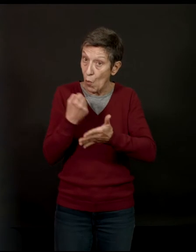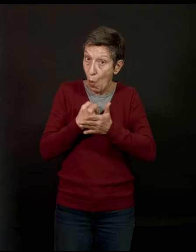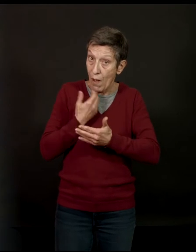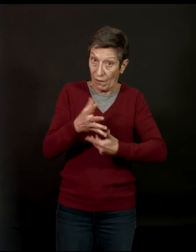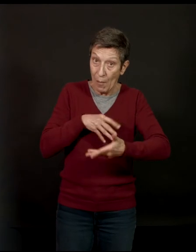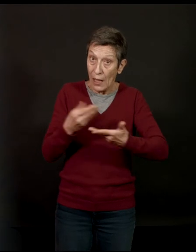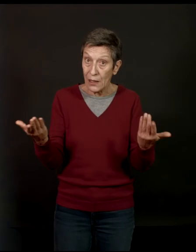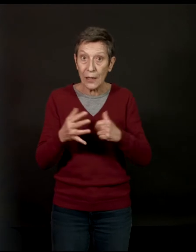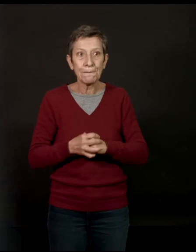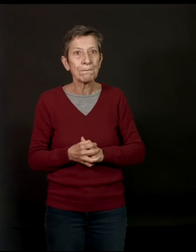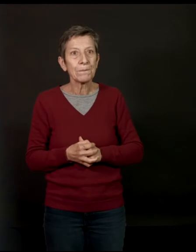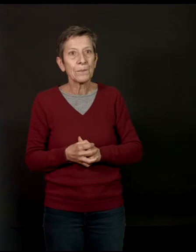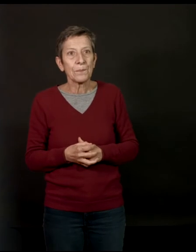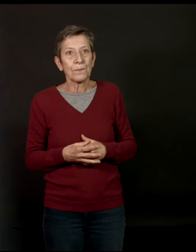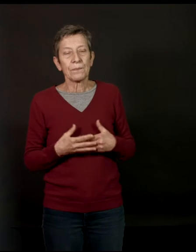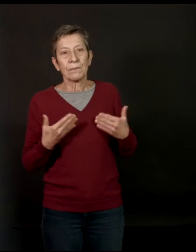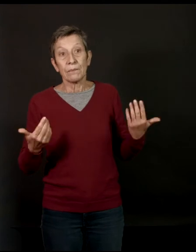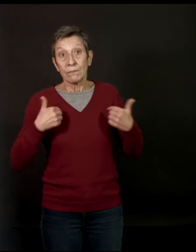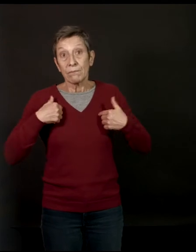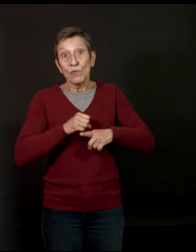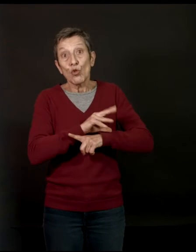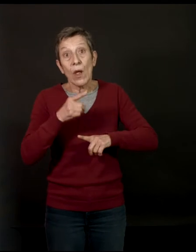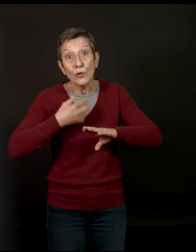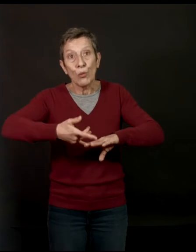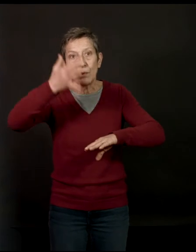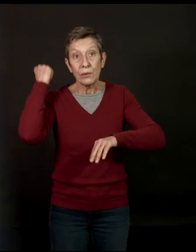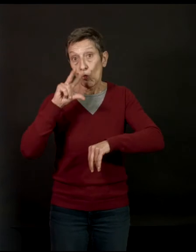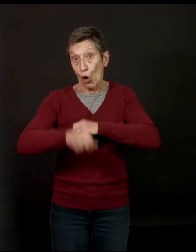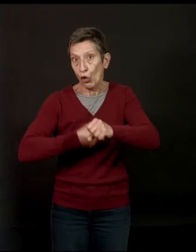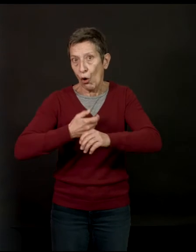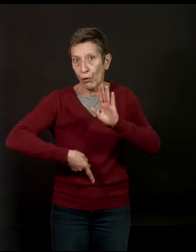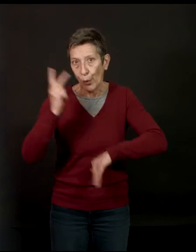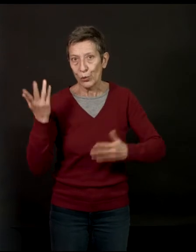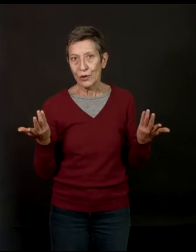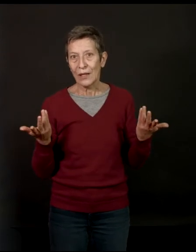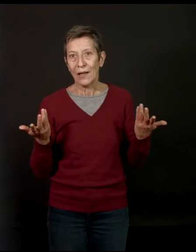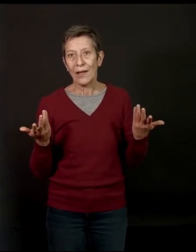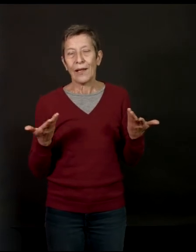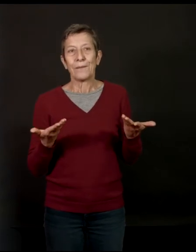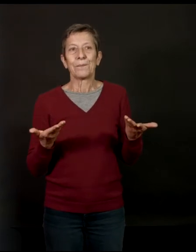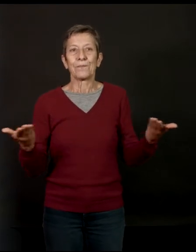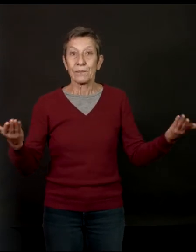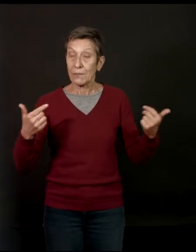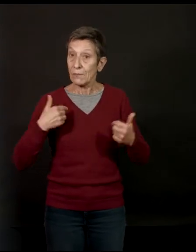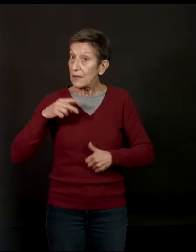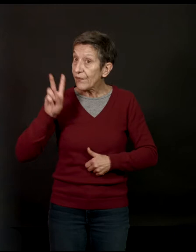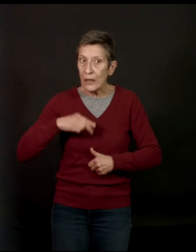vrai que moi, je suis journaliste depuis longtemps, depuis plus de 30 ans. Et donc, j'ai vu se dégrader l'image